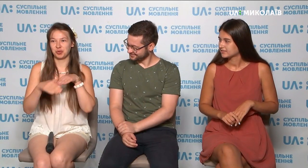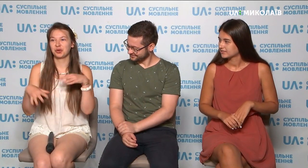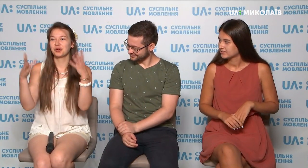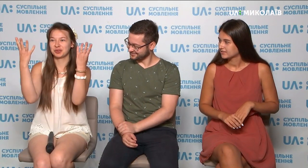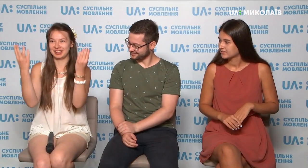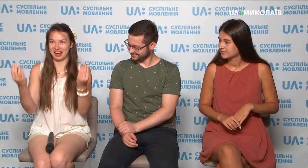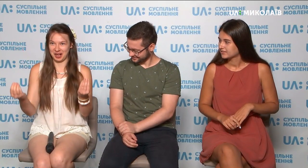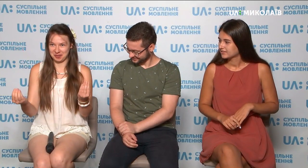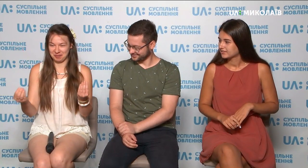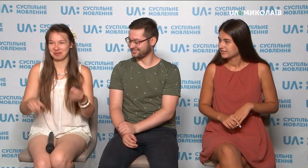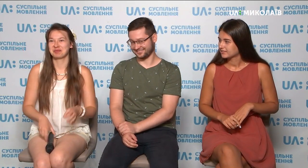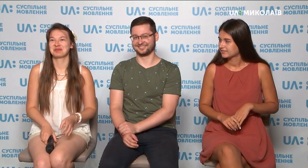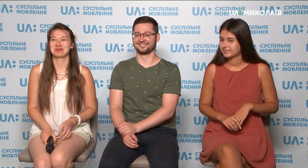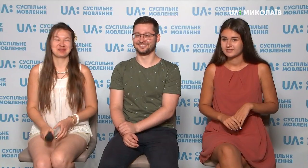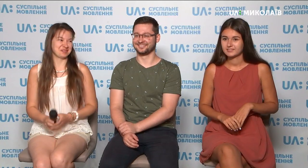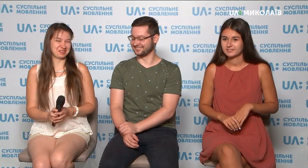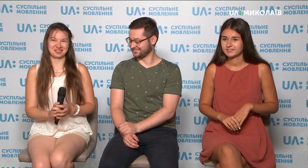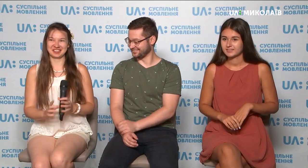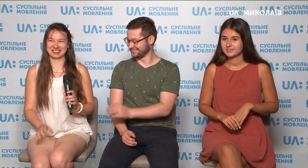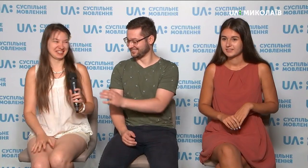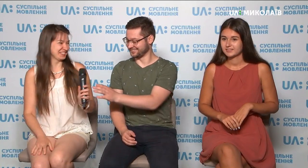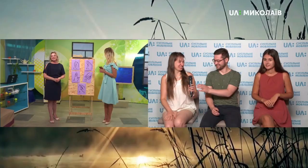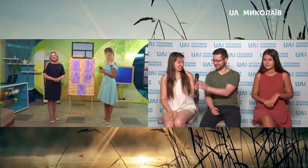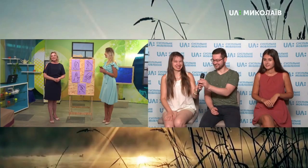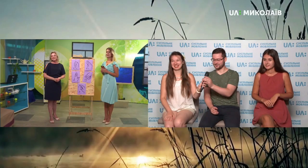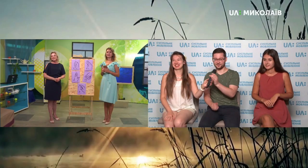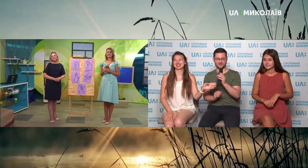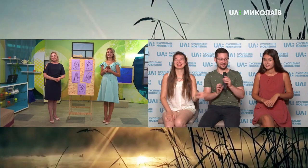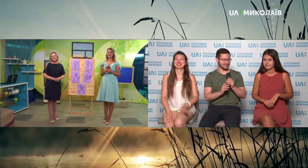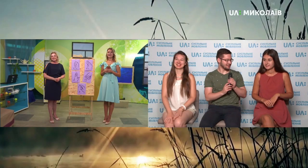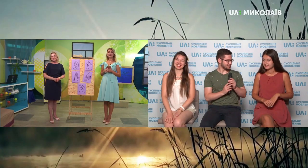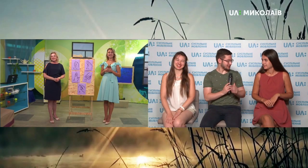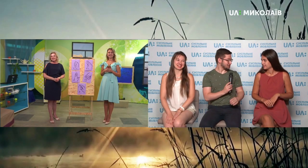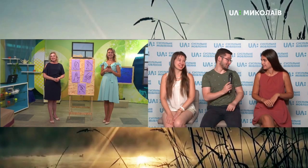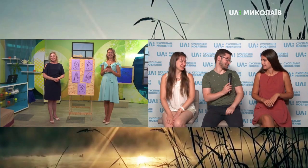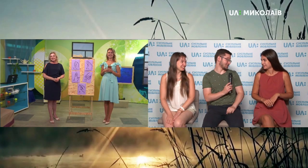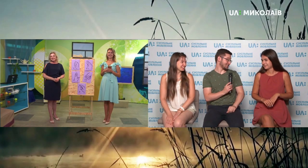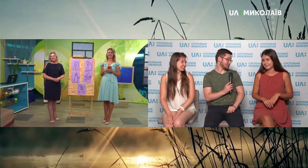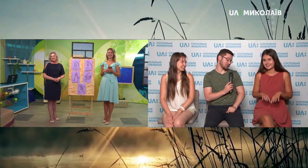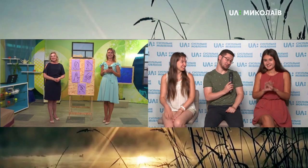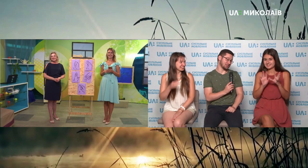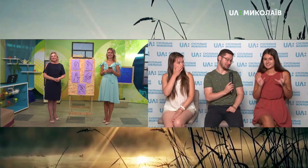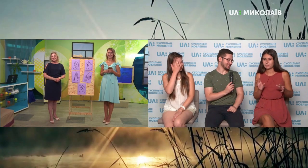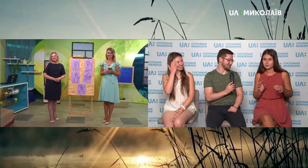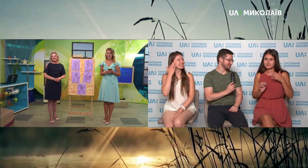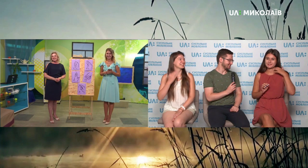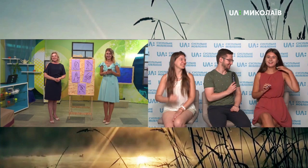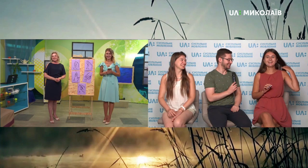«Доброго дня». Супер, просто супер, молодці. Закінчилися жести, що будеш робити ти? Давай.